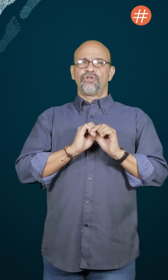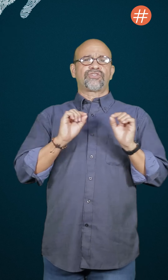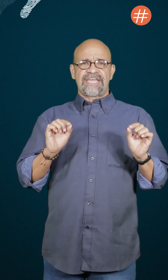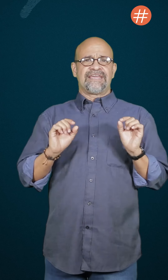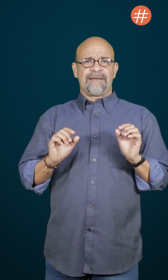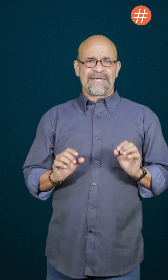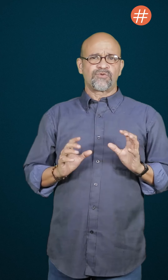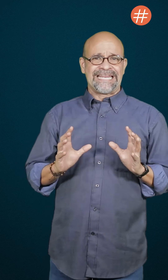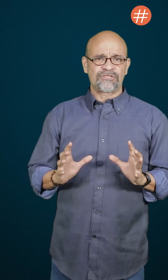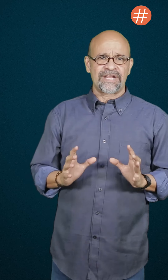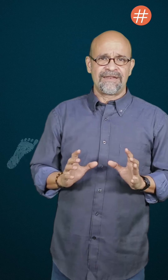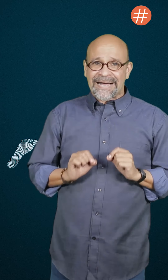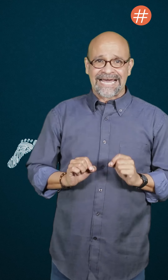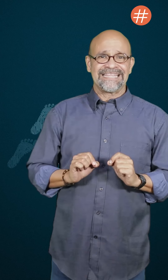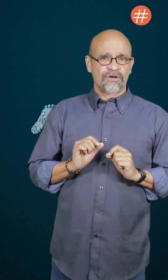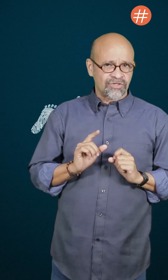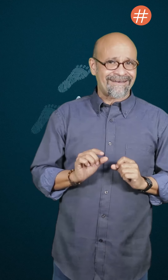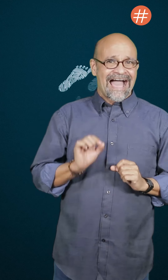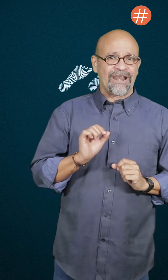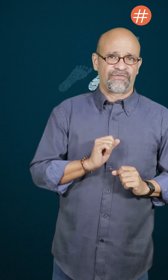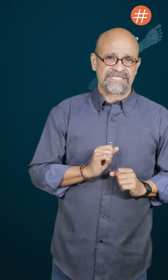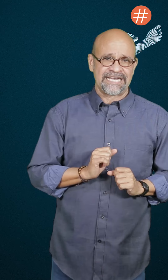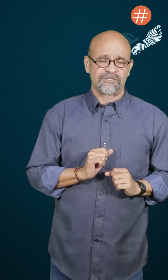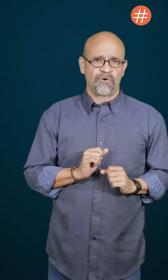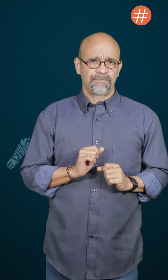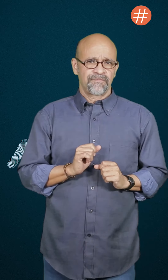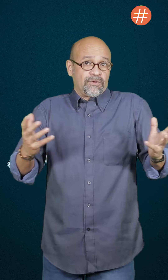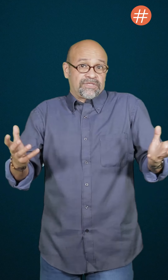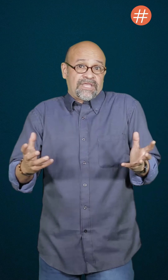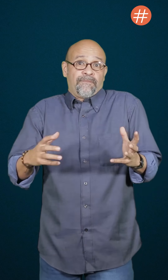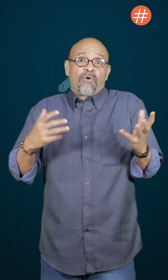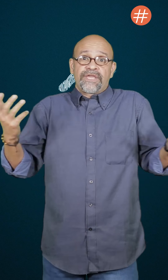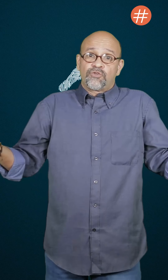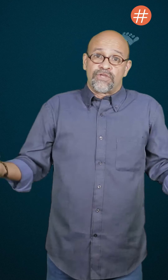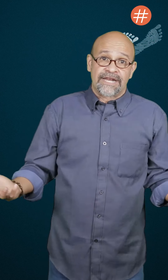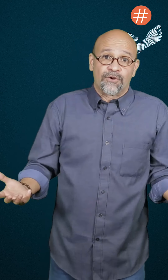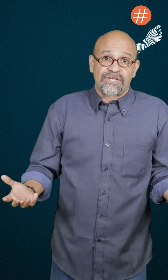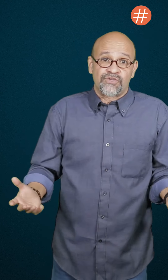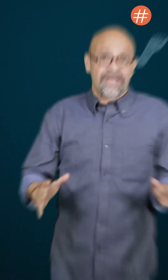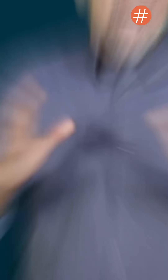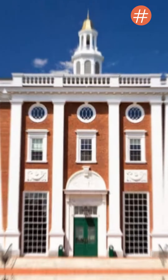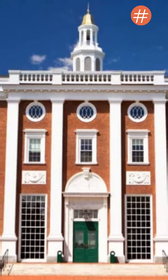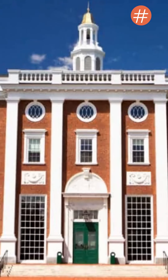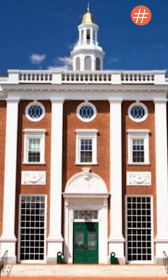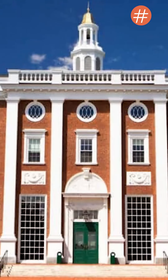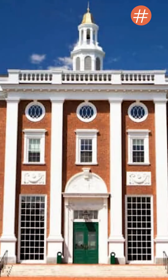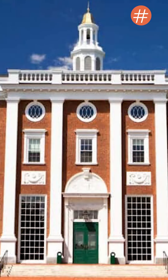no tienen el peso electoral para derrotar al oficialismo. Pero tampoco hay que estudiar negociación en Harvard para llegar a